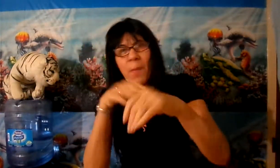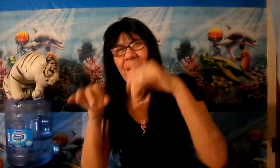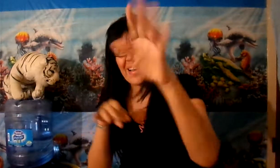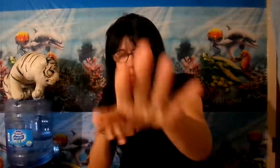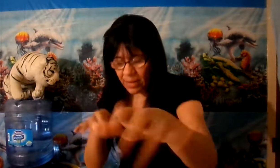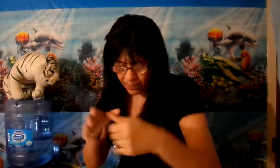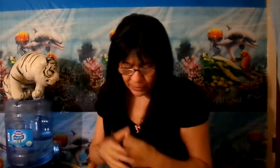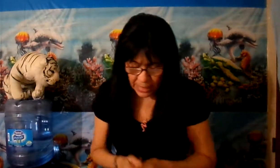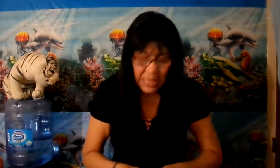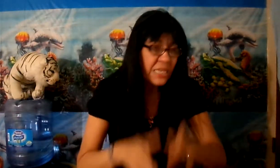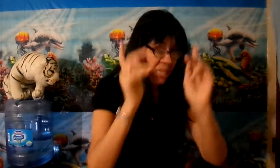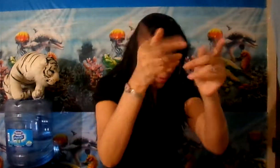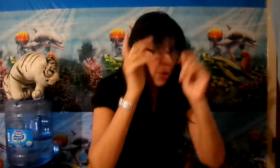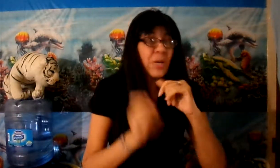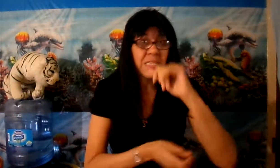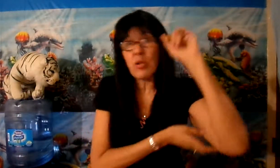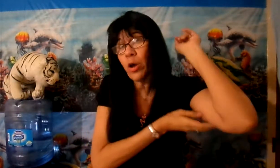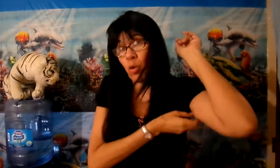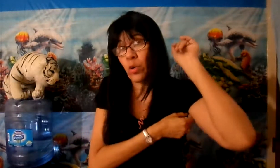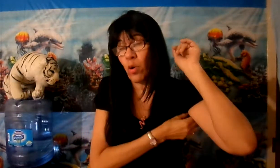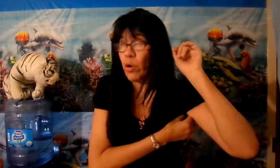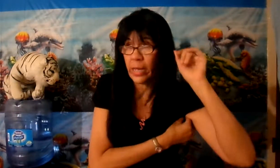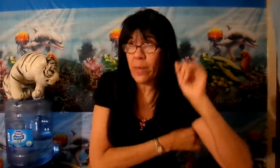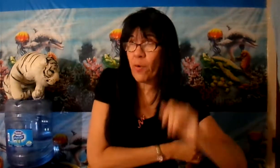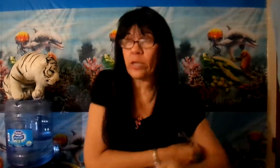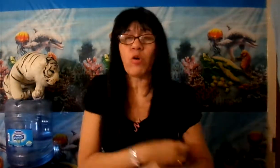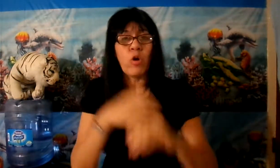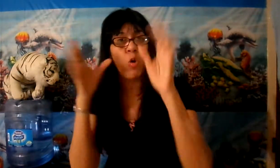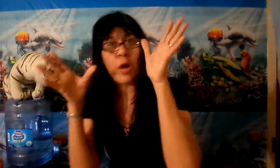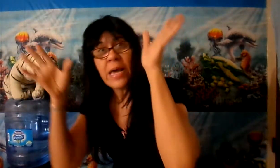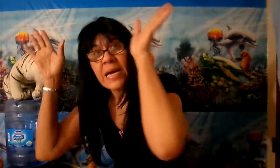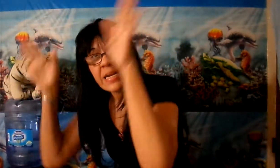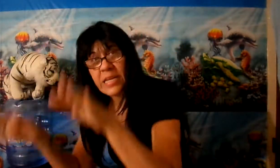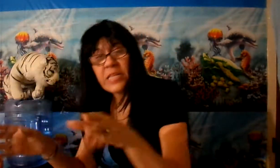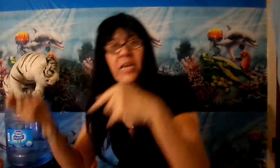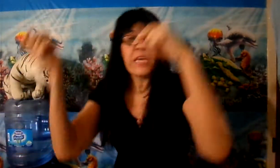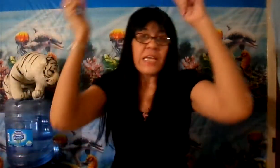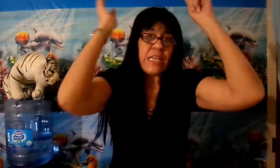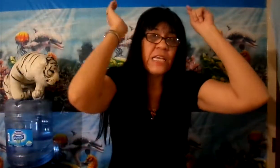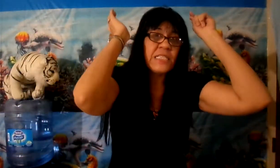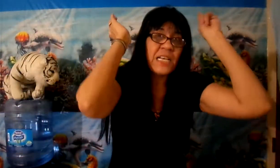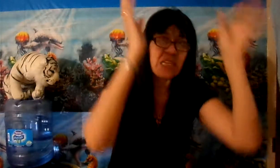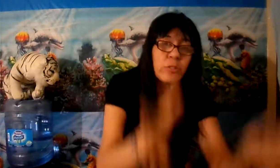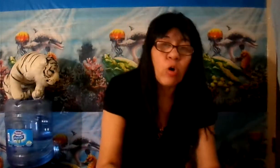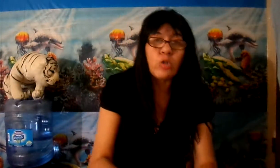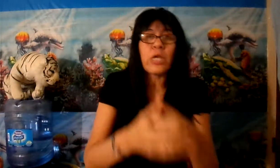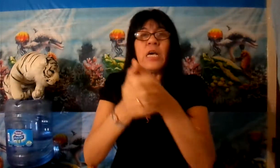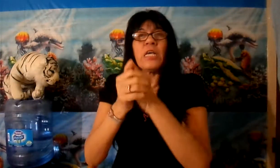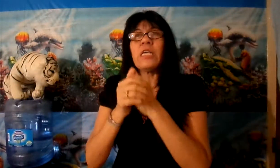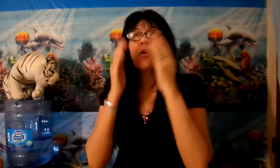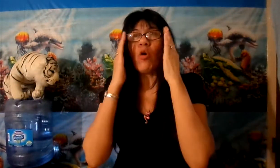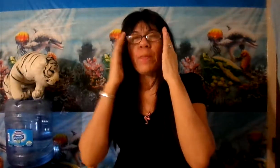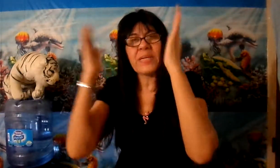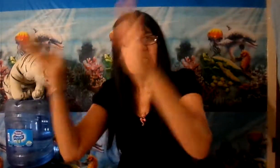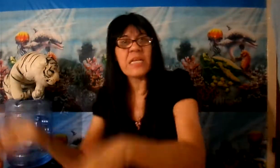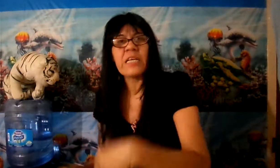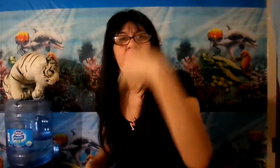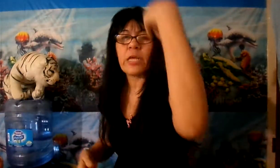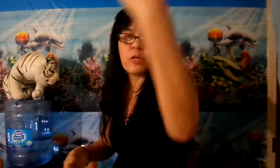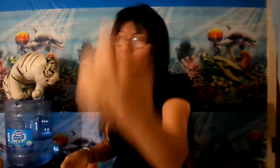palabras. Y sabemos que sí lo escogió, ok, porque Dios escoge reyes y sacerdotes y coge presidentes. Este es el número